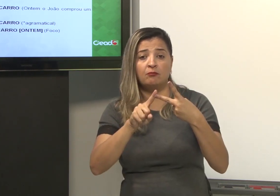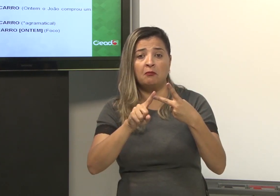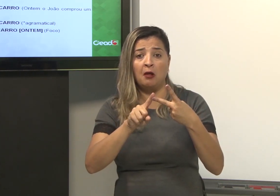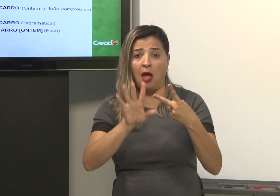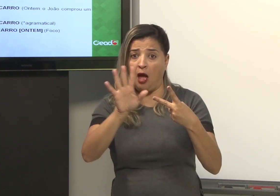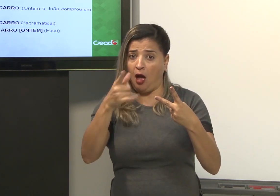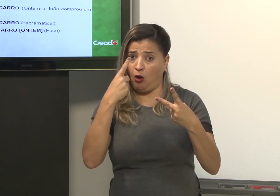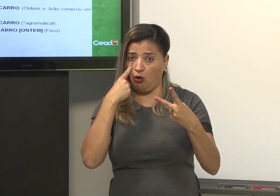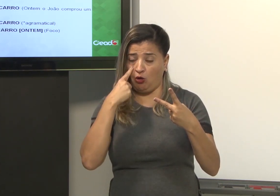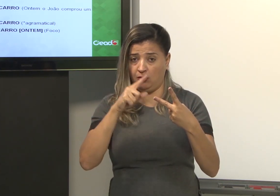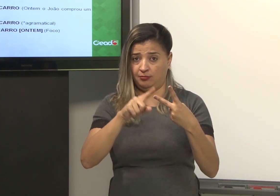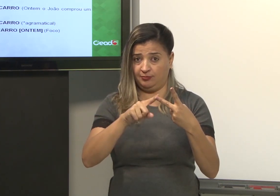Sujeito, verbo, objeto.